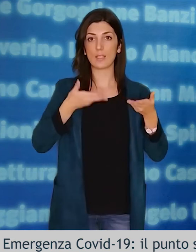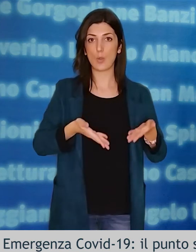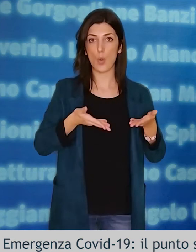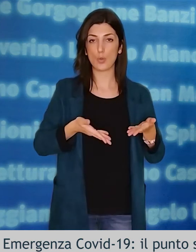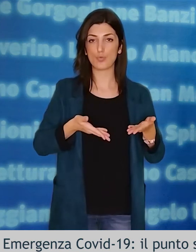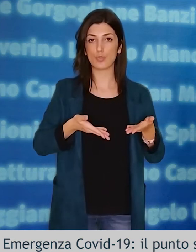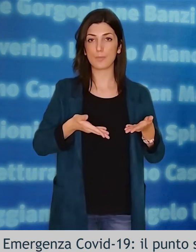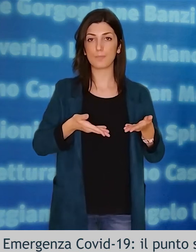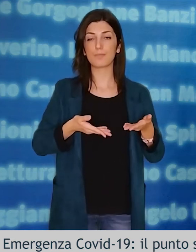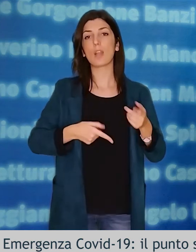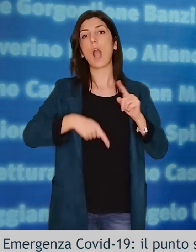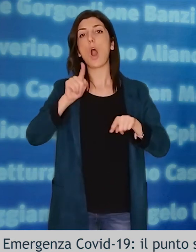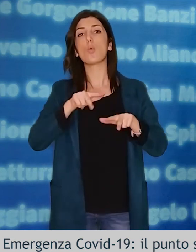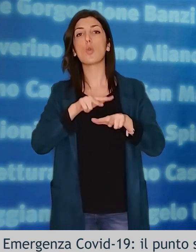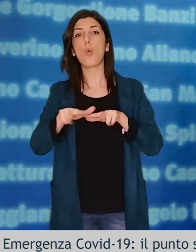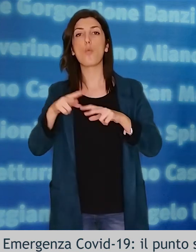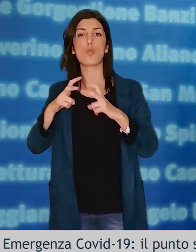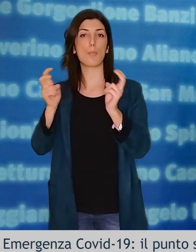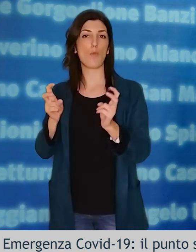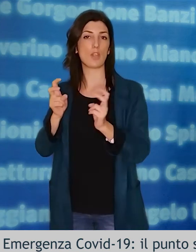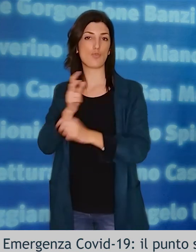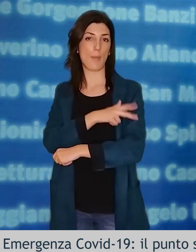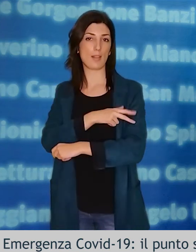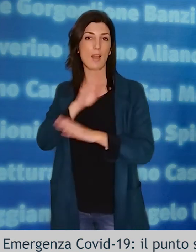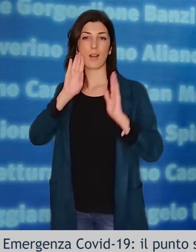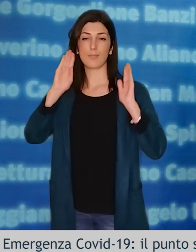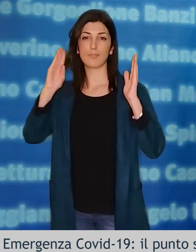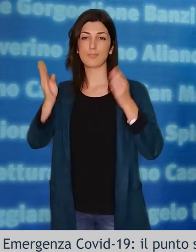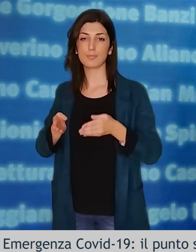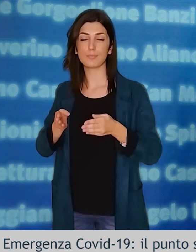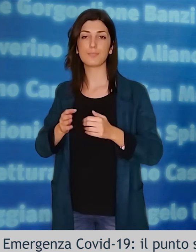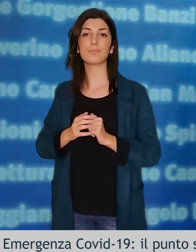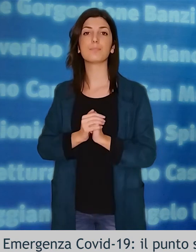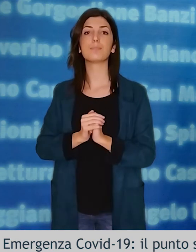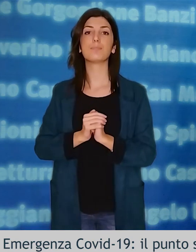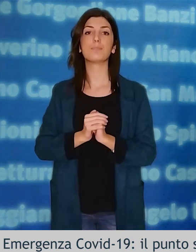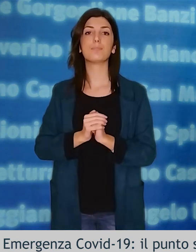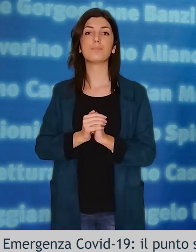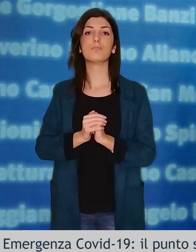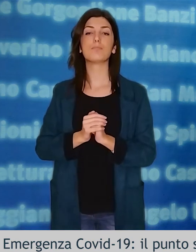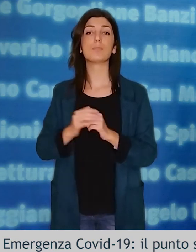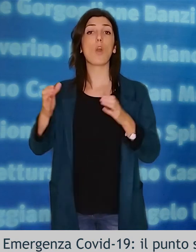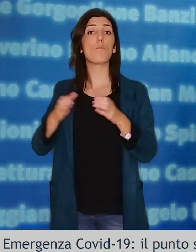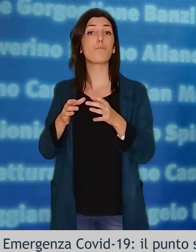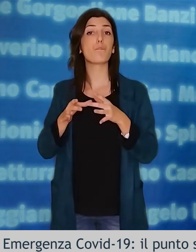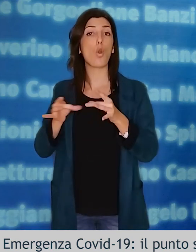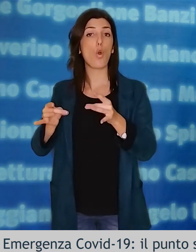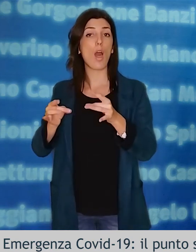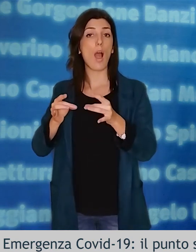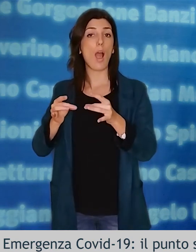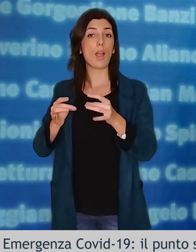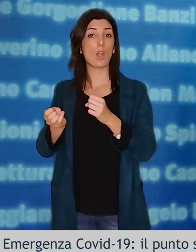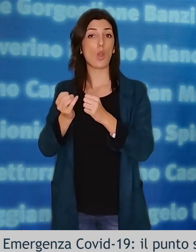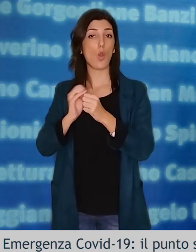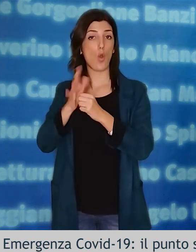registrati in alcuni comuni della provincia di Matera, dove si riscontrano focolai di Covid-19